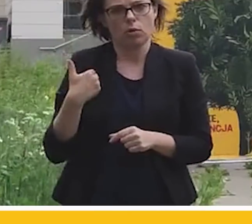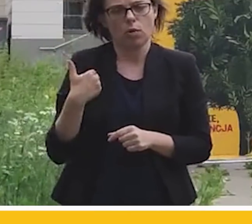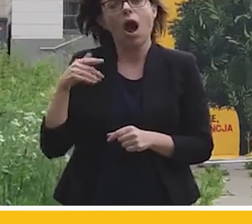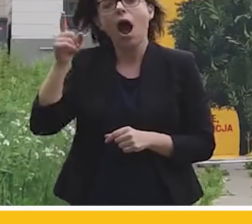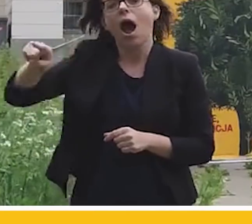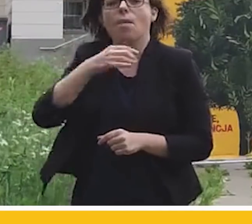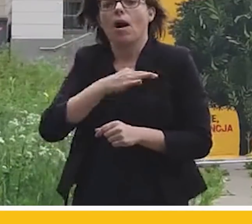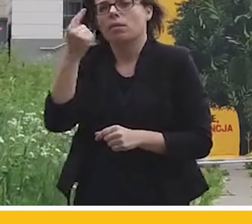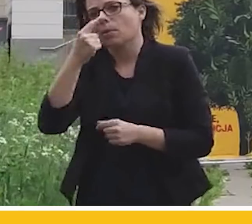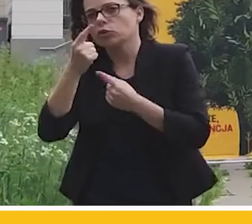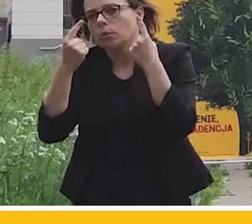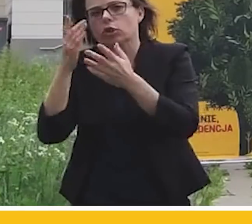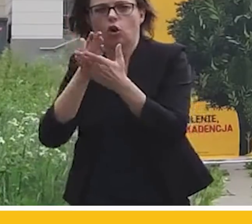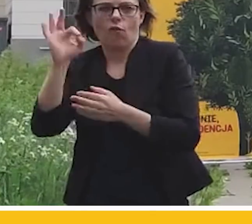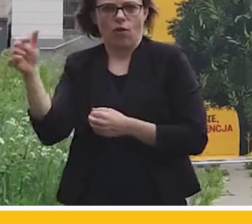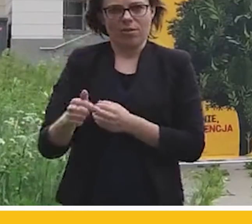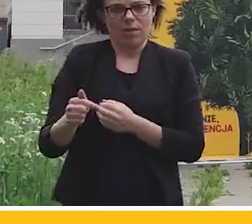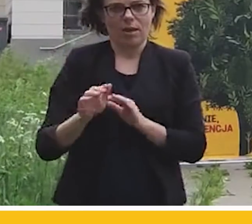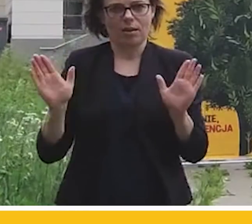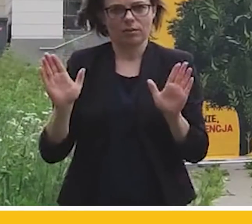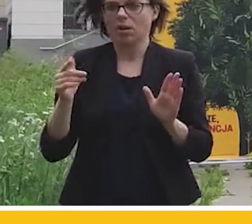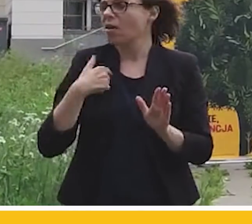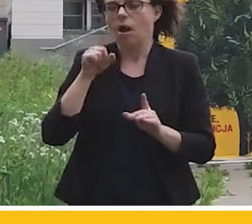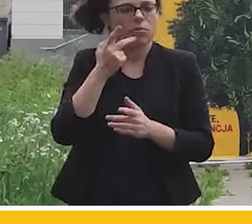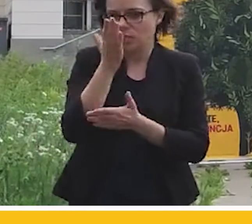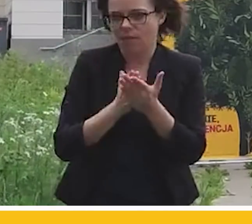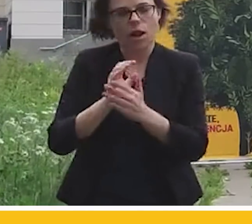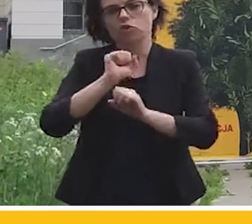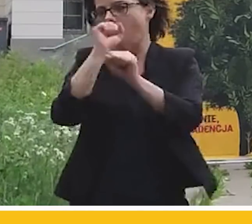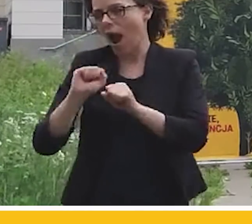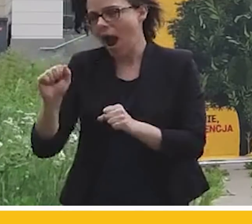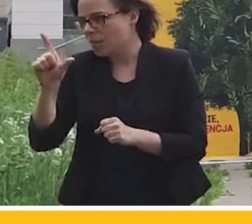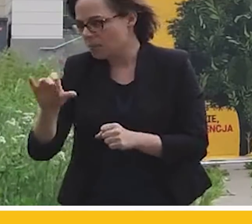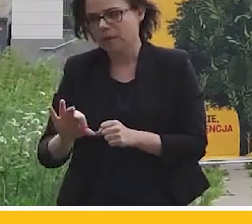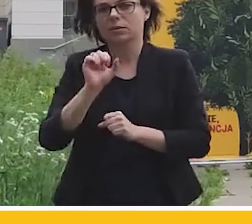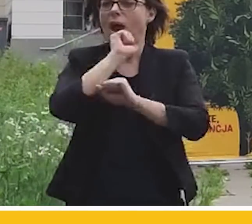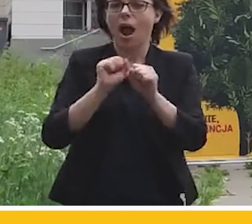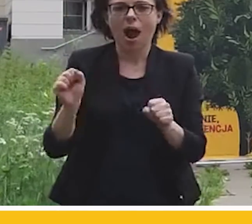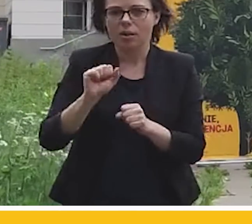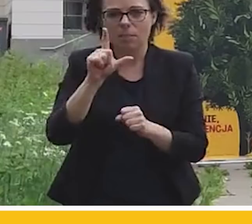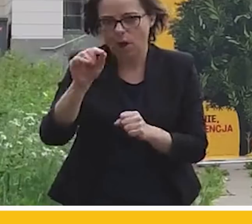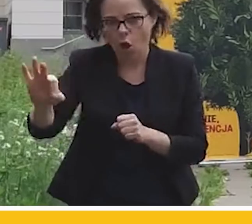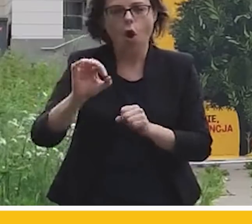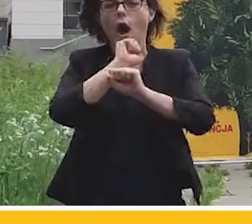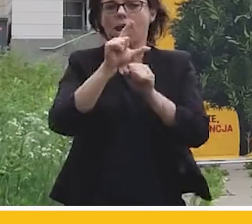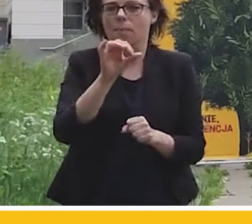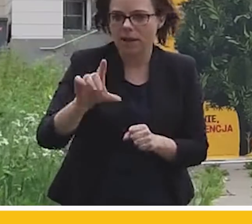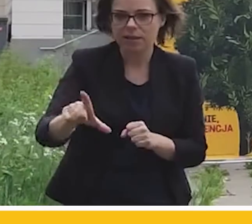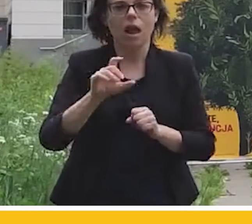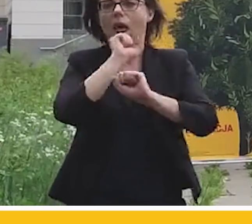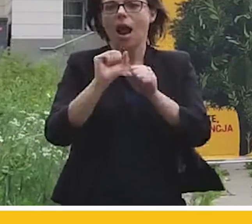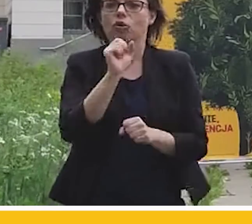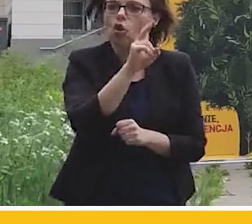polityczny interes. Nie wierzę w tym zakresie nikomu. Nie wierzę ani PiS-owi, nie wierzę Platformie, nie wierzę PSL-owi, nie wierzę